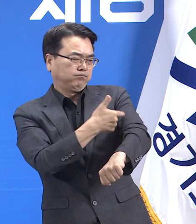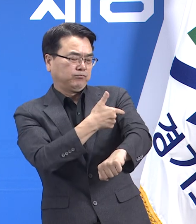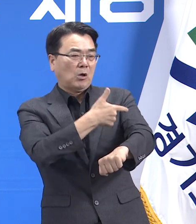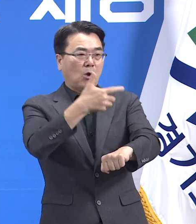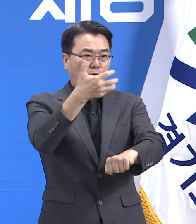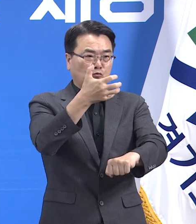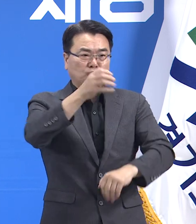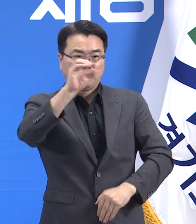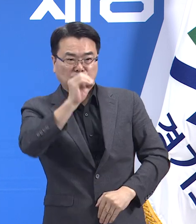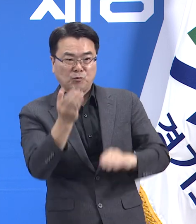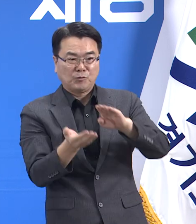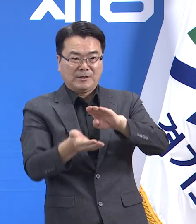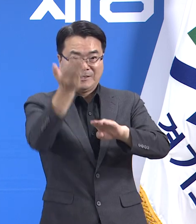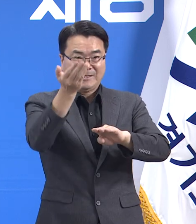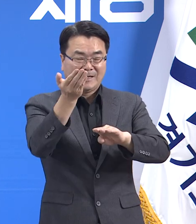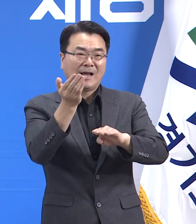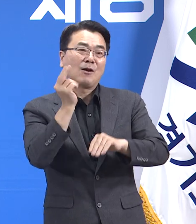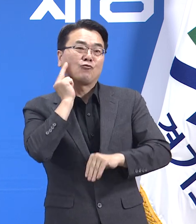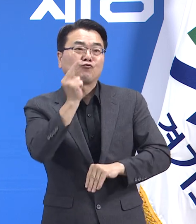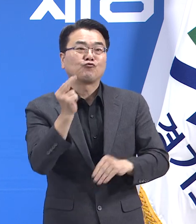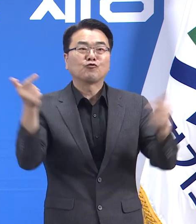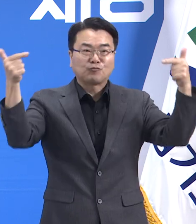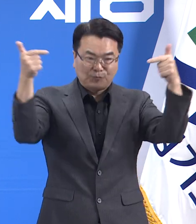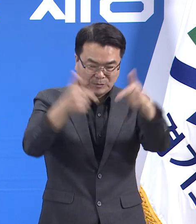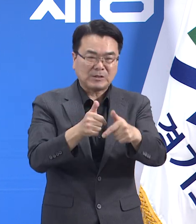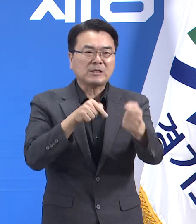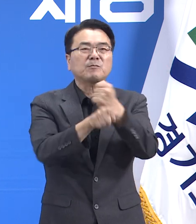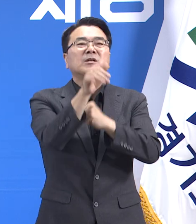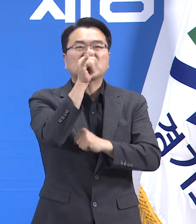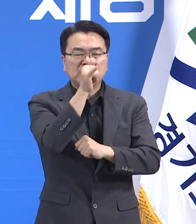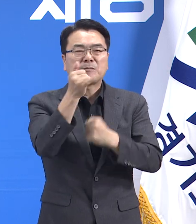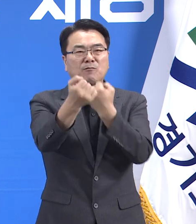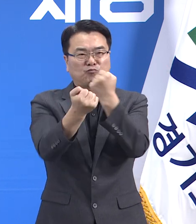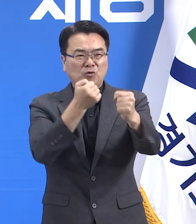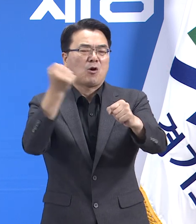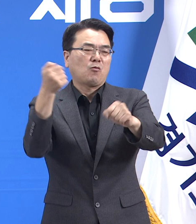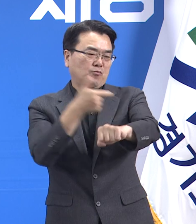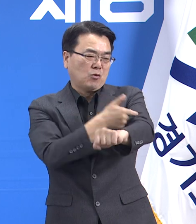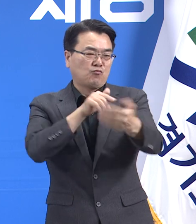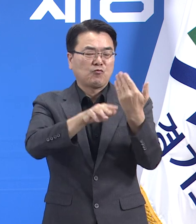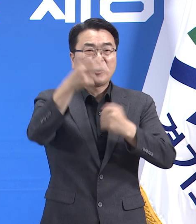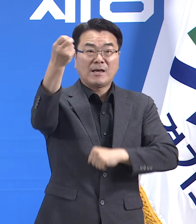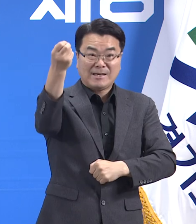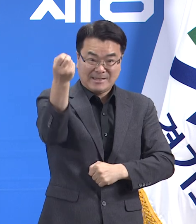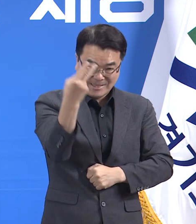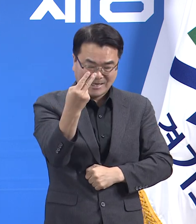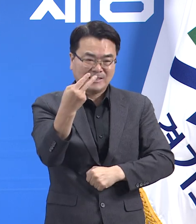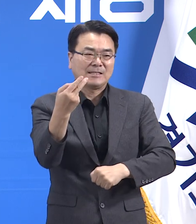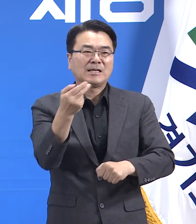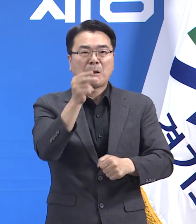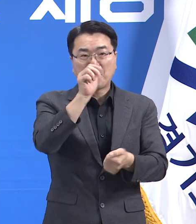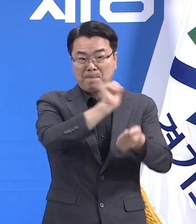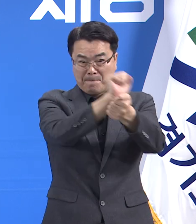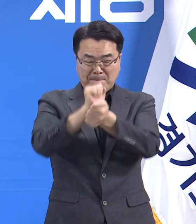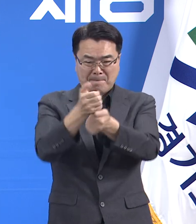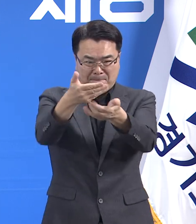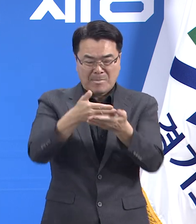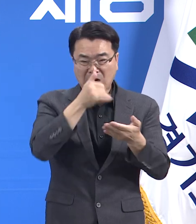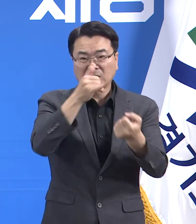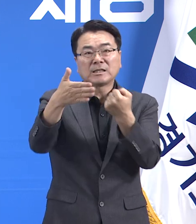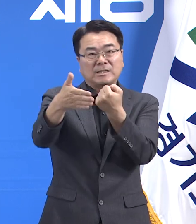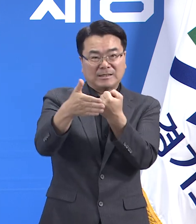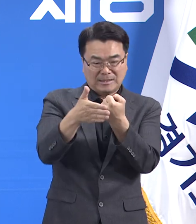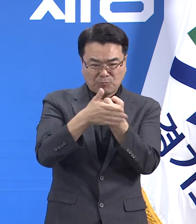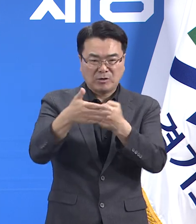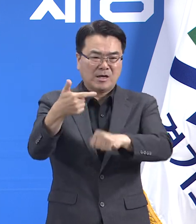백신 접종 후 감염은 충분히 발생할 수 있고 돌파 감염자는 백신 미접종자만큼의 전파력을 보일 수 있다고